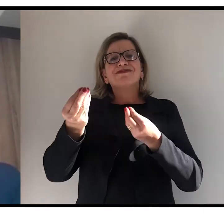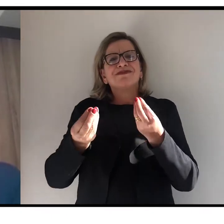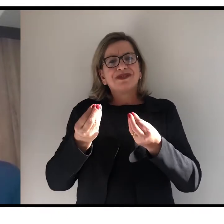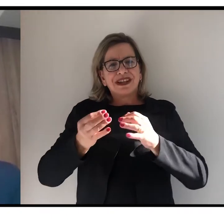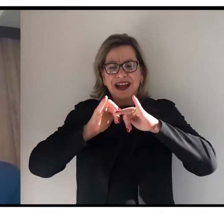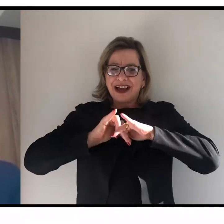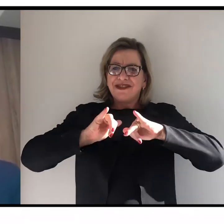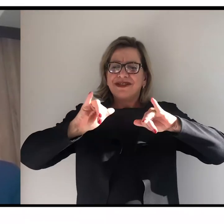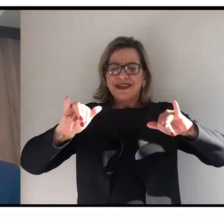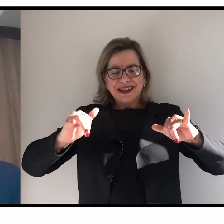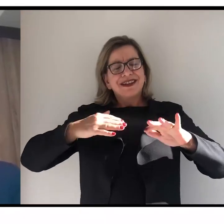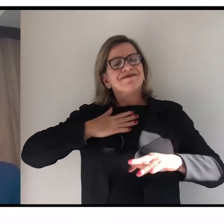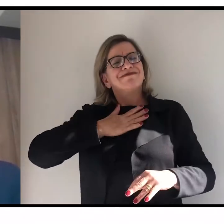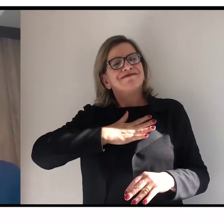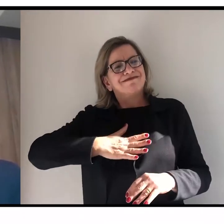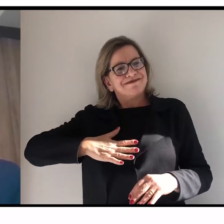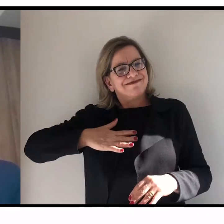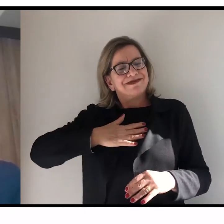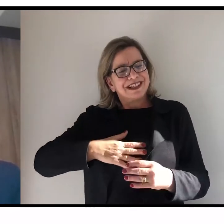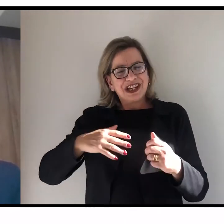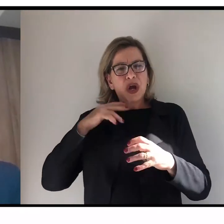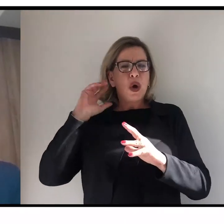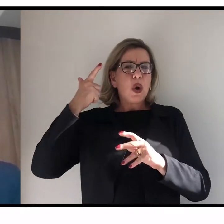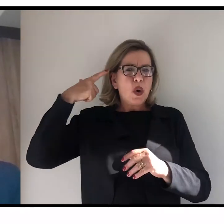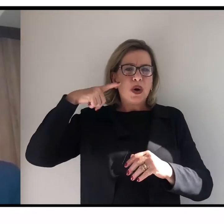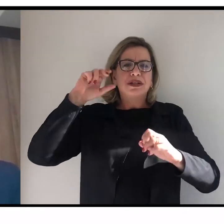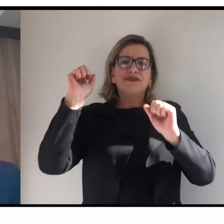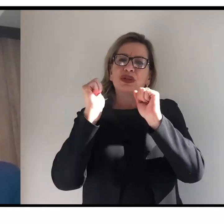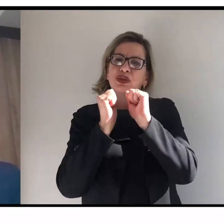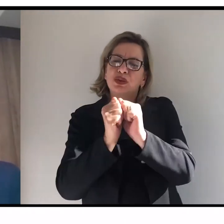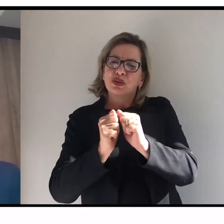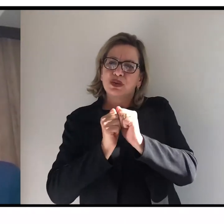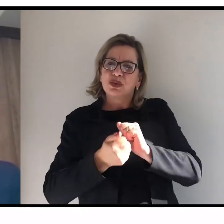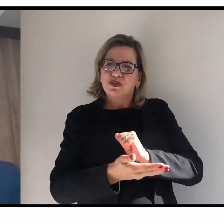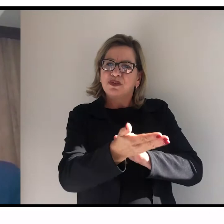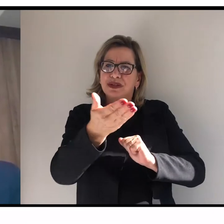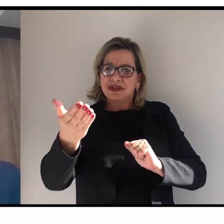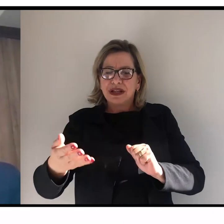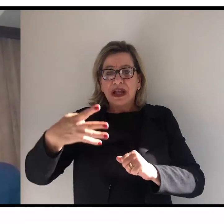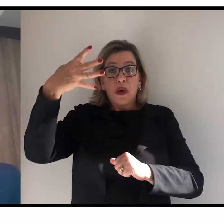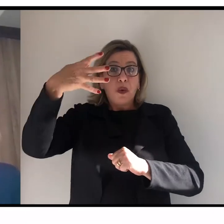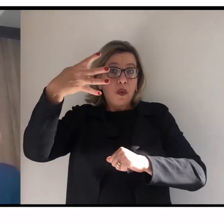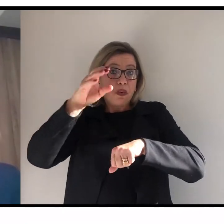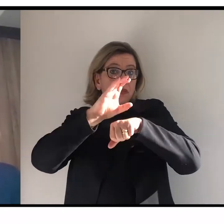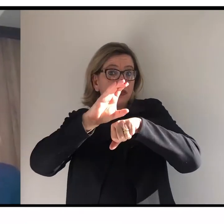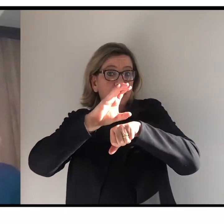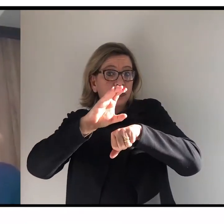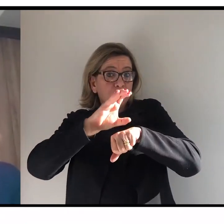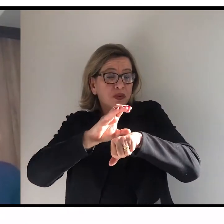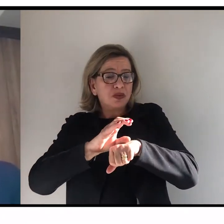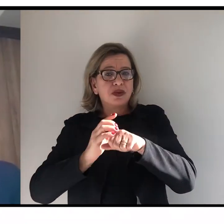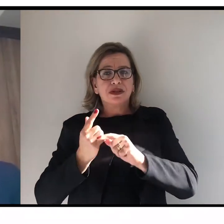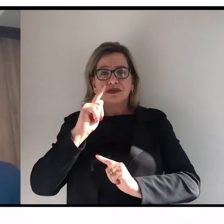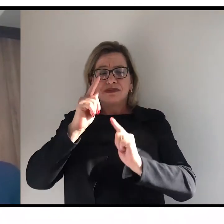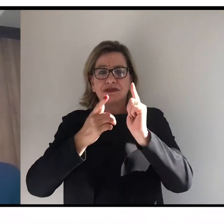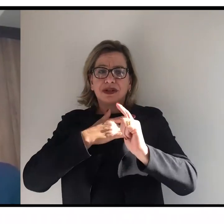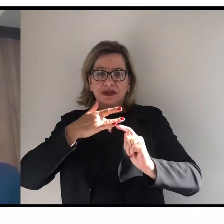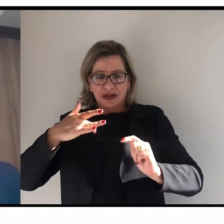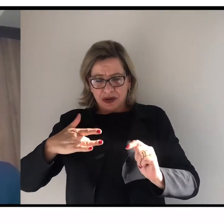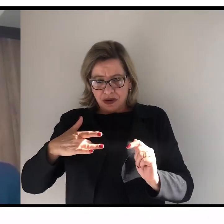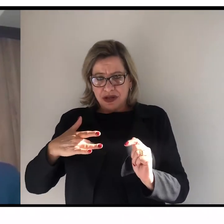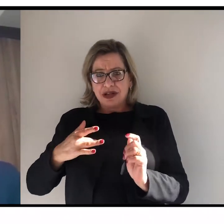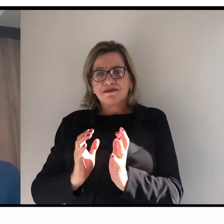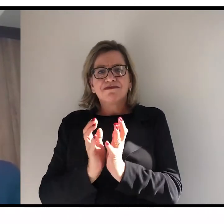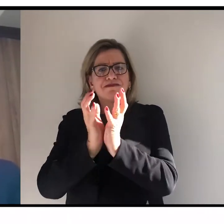e dizer que é uma satisfação ter vocês conosco na quarta oferta do curso. O curso de Gestão em Saúde, ele faz parte do